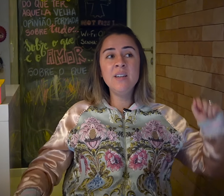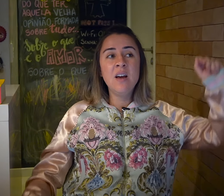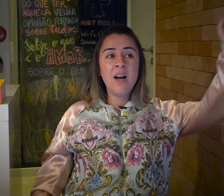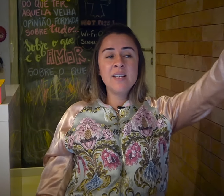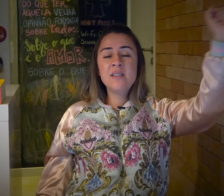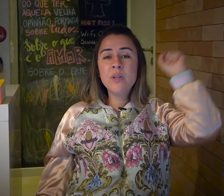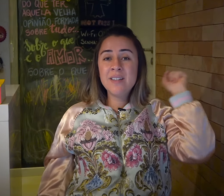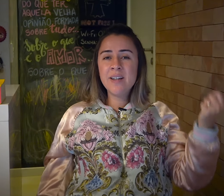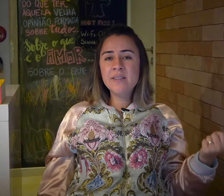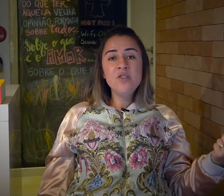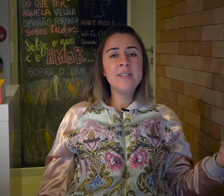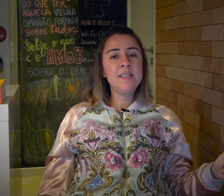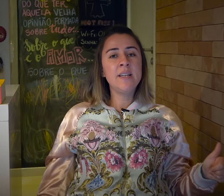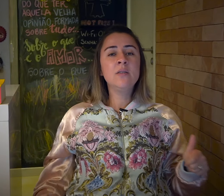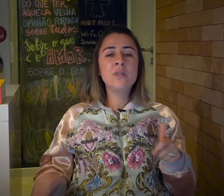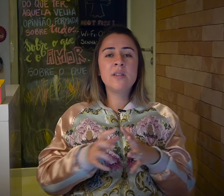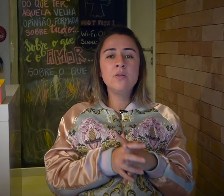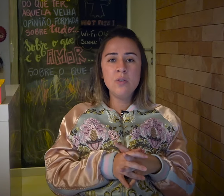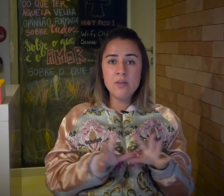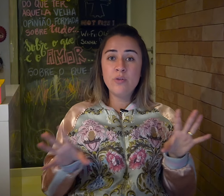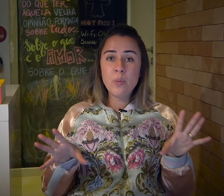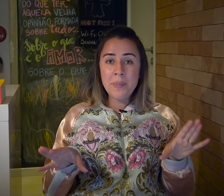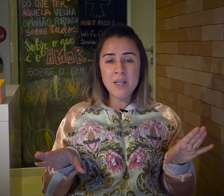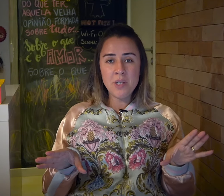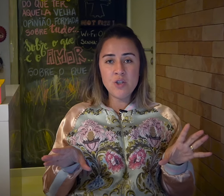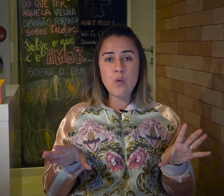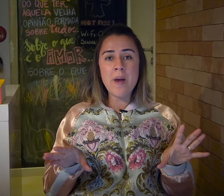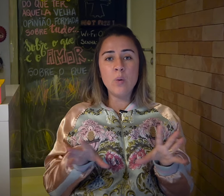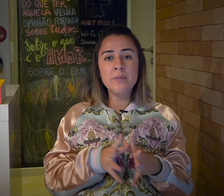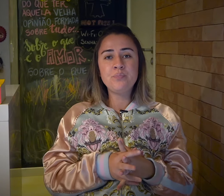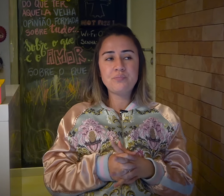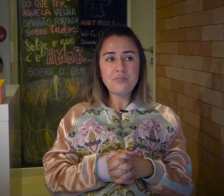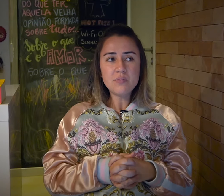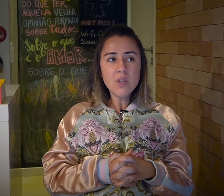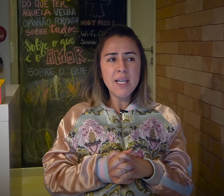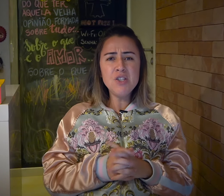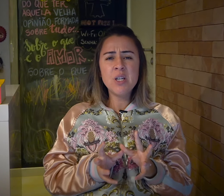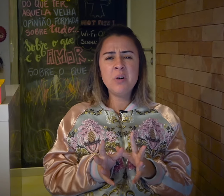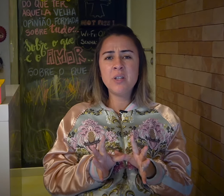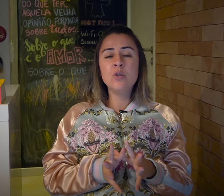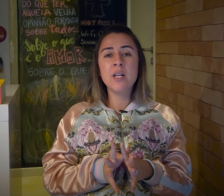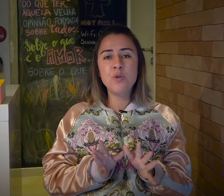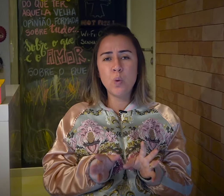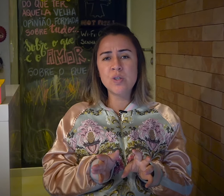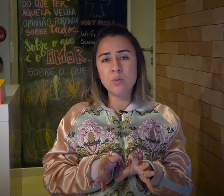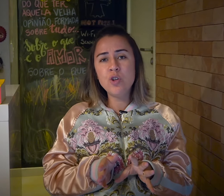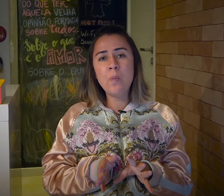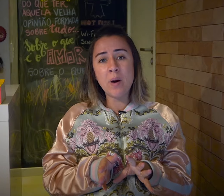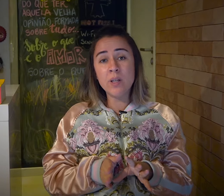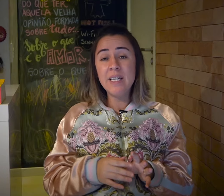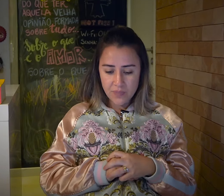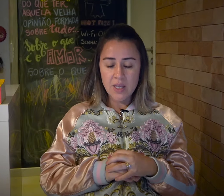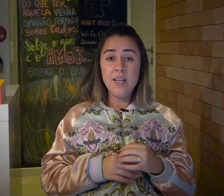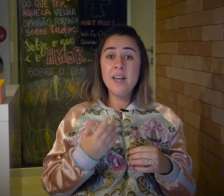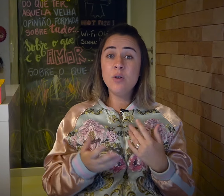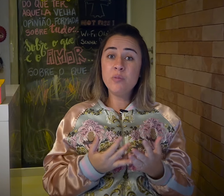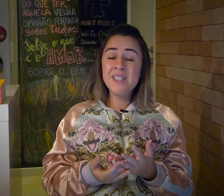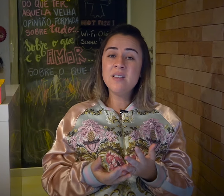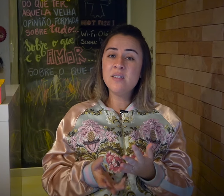a questão que na década de 60, nos Estados Unidos, houve uma epidemia de rubéola. Eles chamam até hoje lá de evolução de rubéola. E aí houve uma incidência